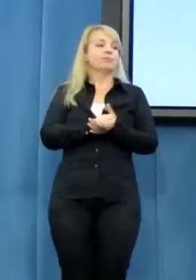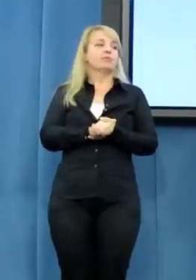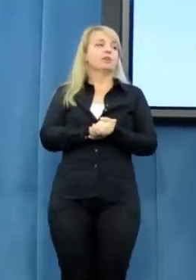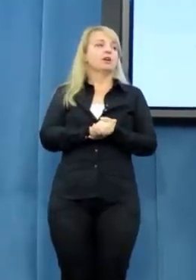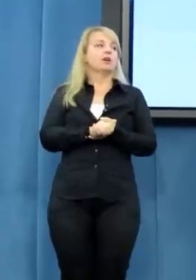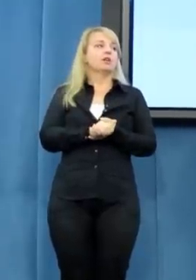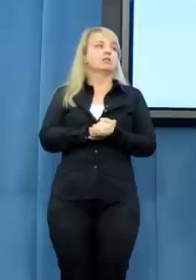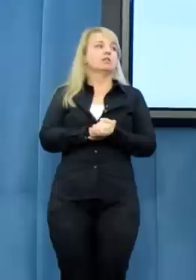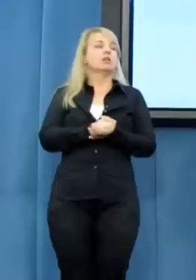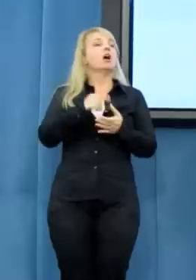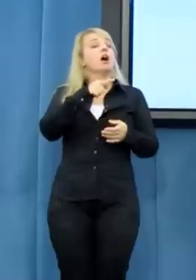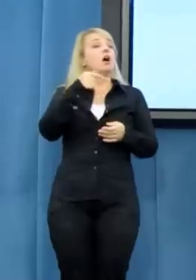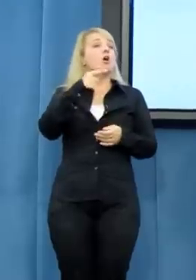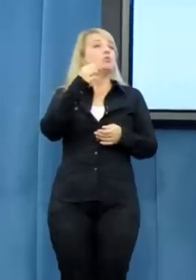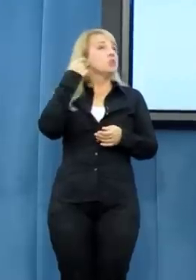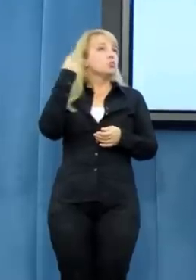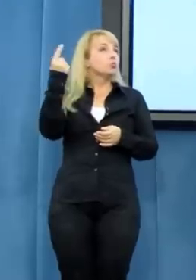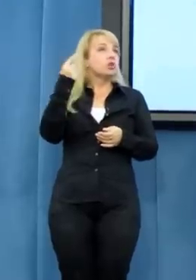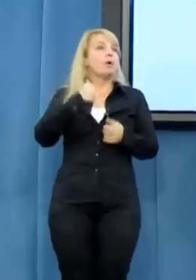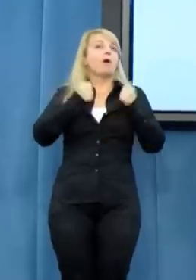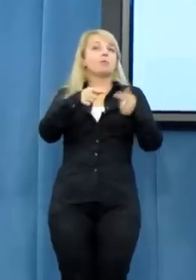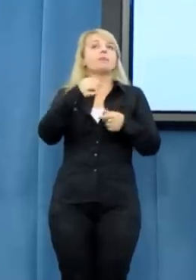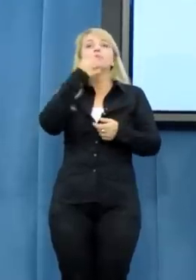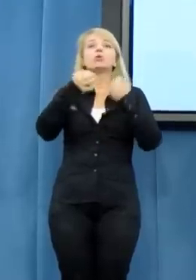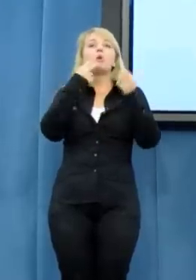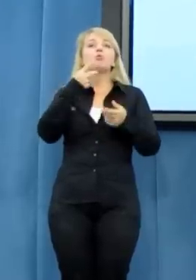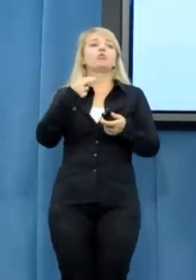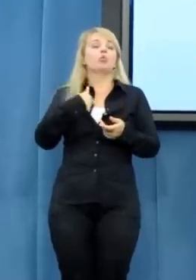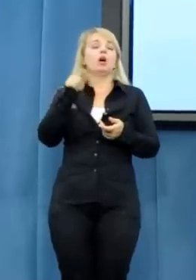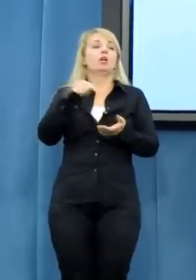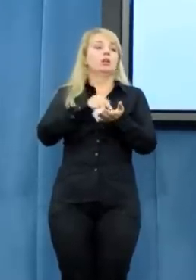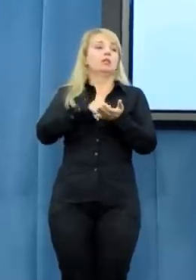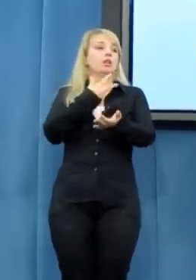oczywiście nie wiem i przede wszystkim